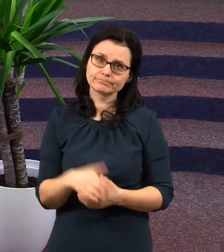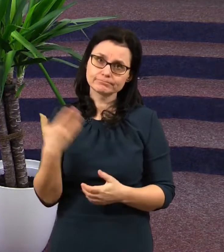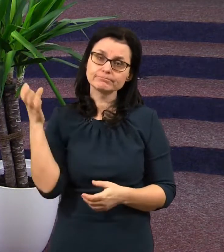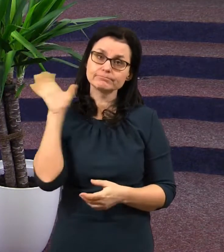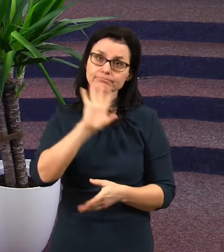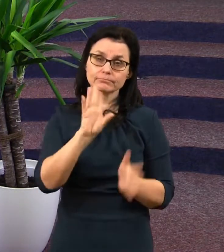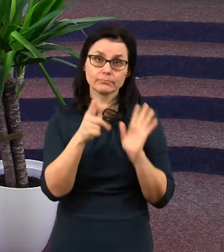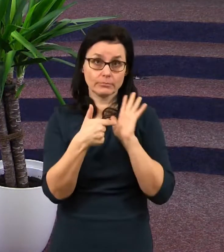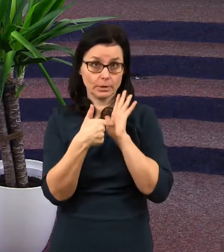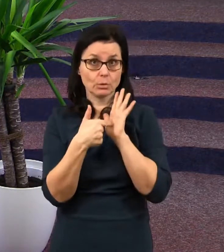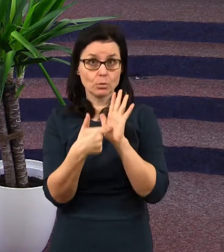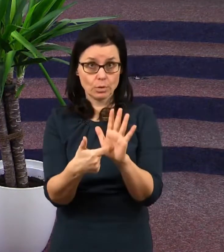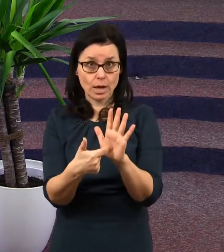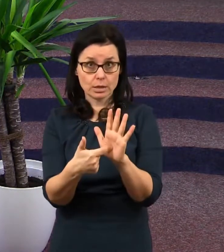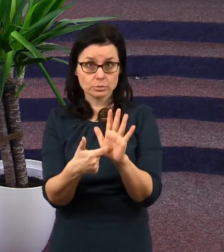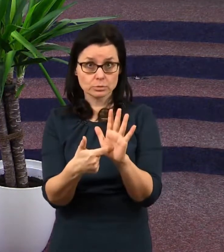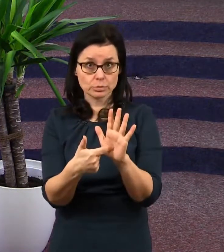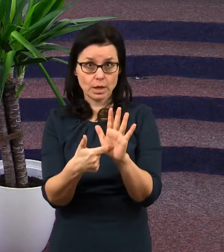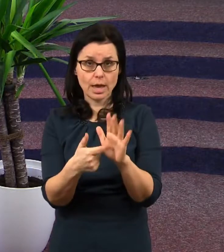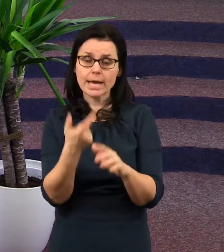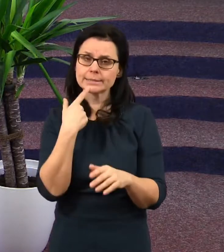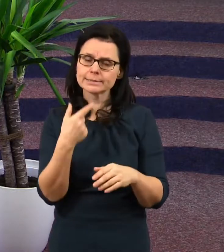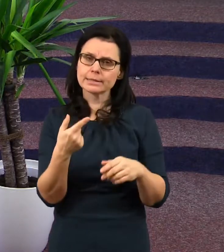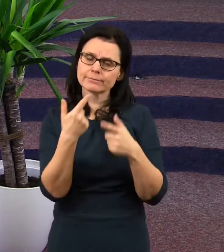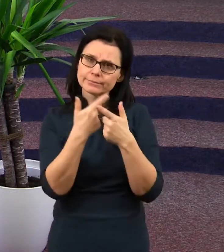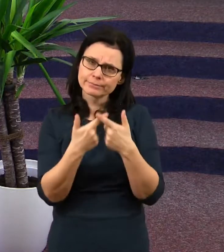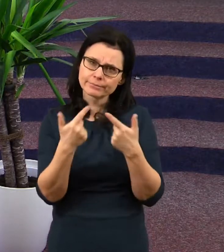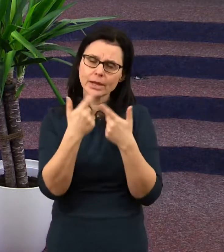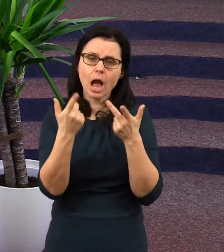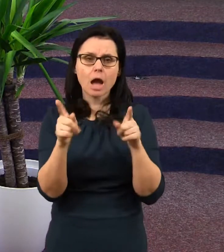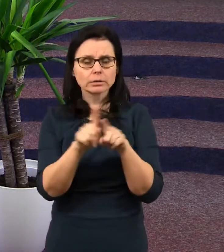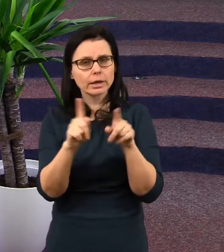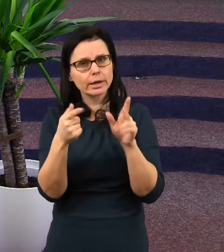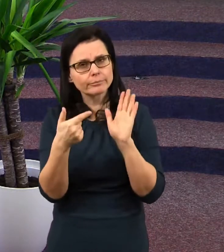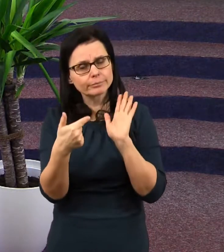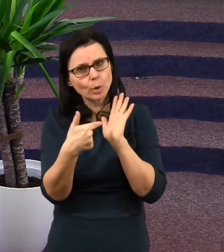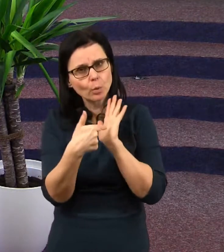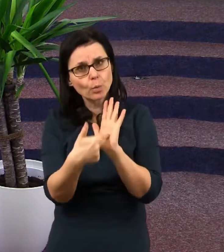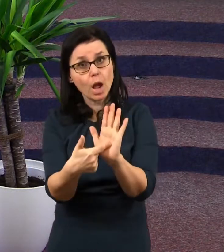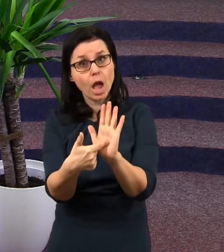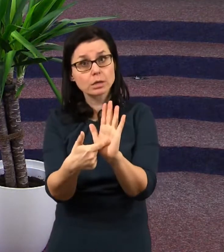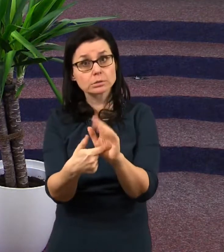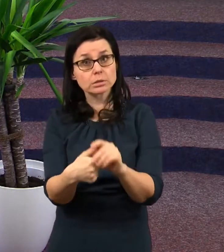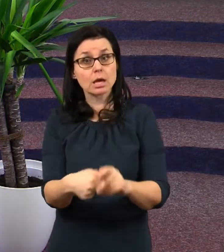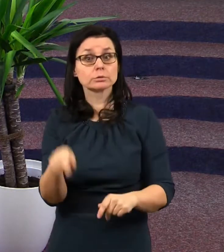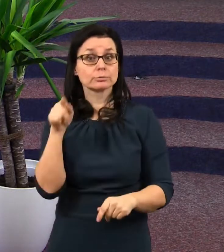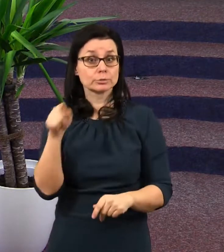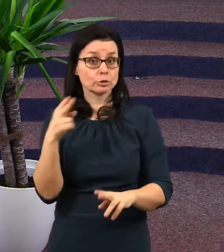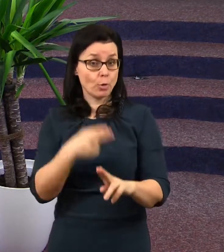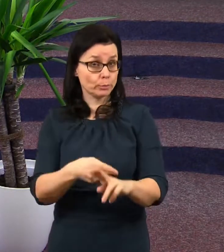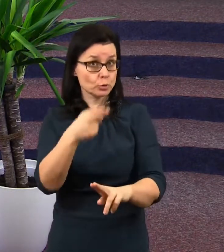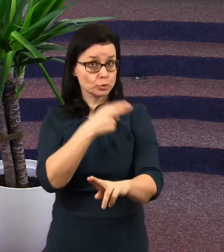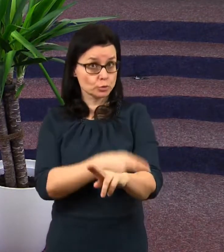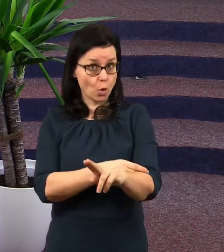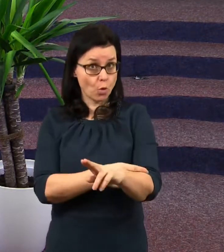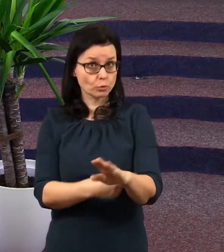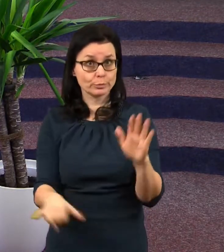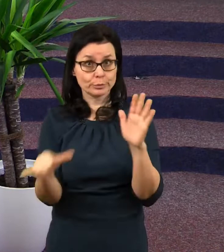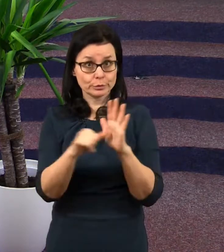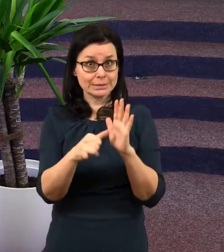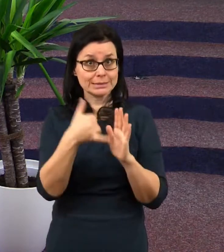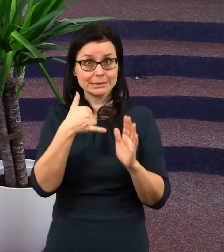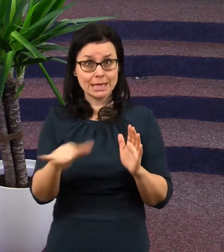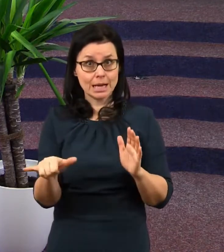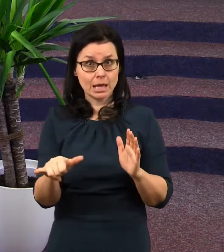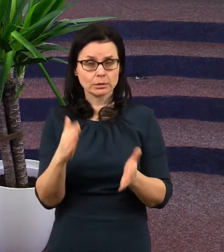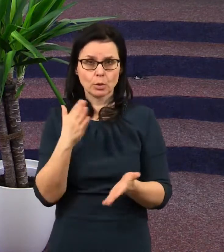nám ukazuje a chce přiblížit, že při tomto soudu během tisíci letí, tady